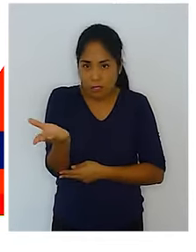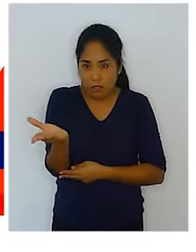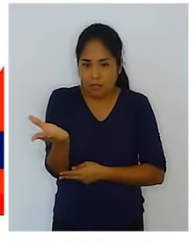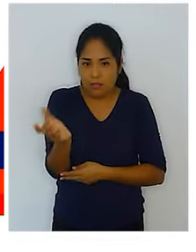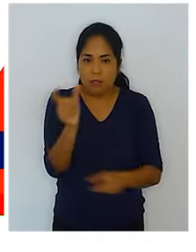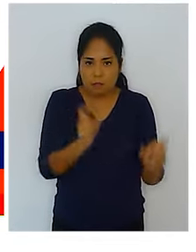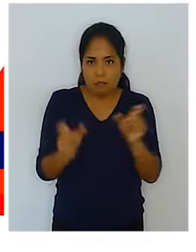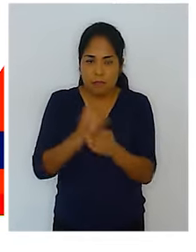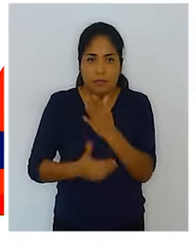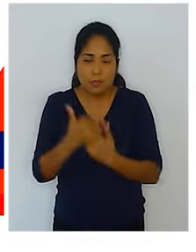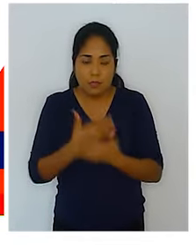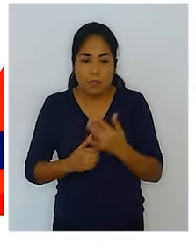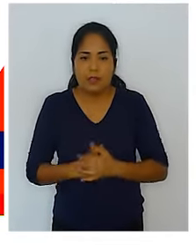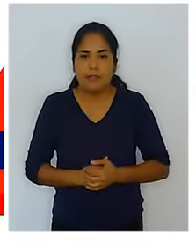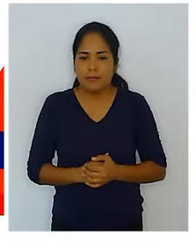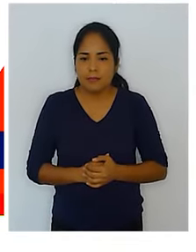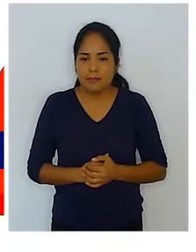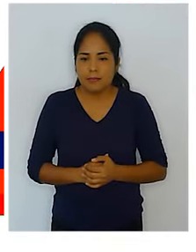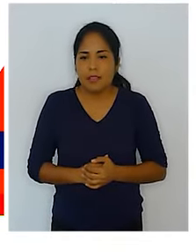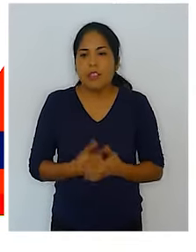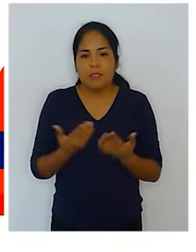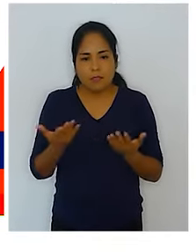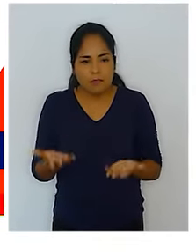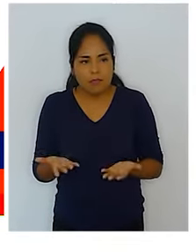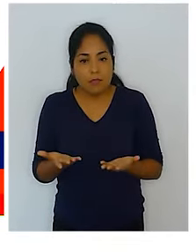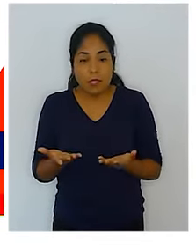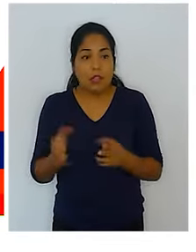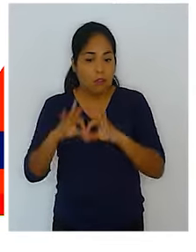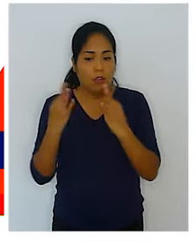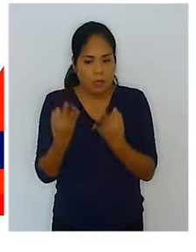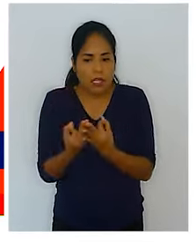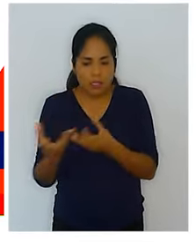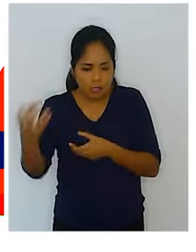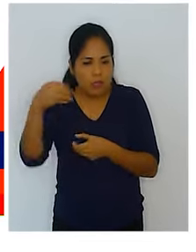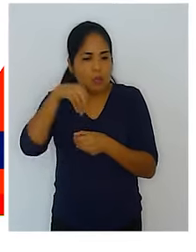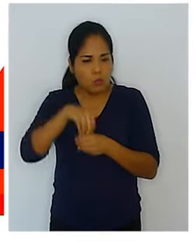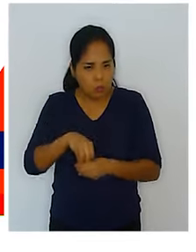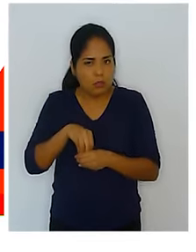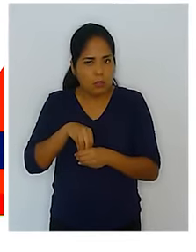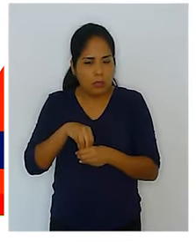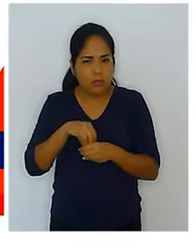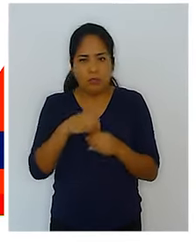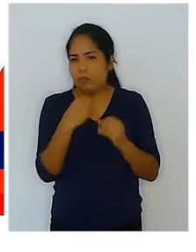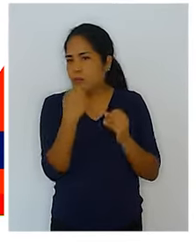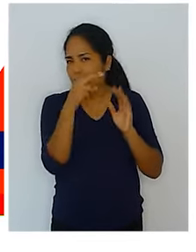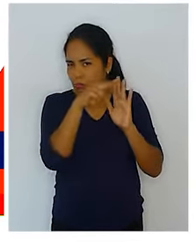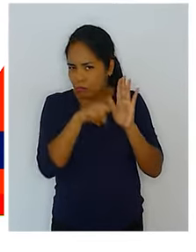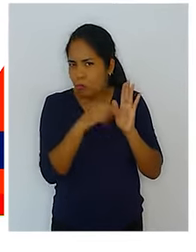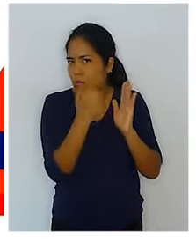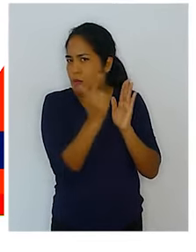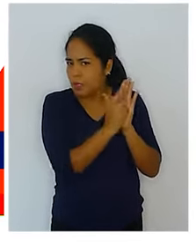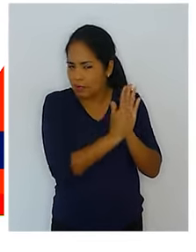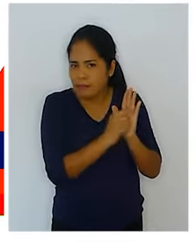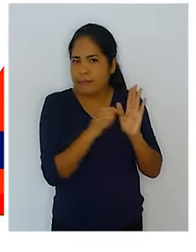personas con discapacidad, y también van a ver ustedes que se considera también a los familiares en varios de los numerales de este